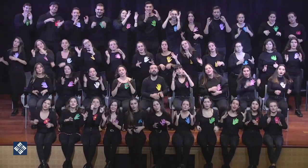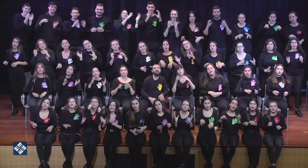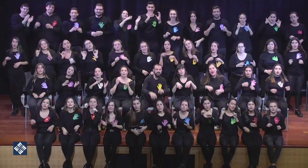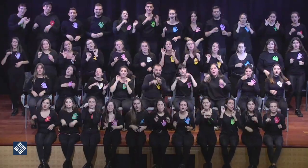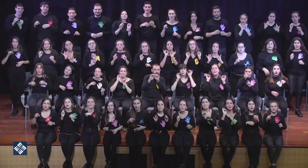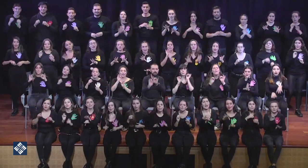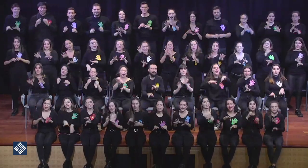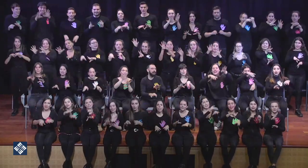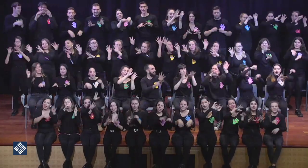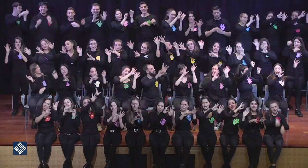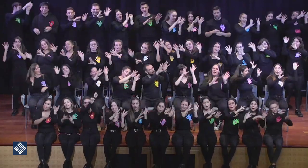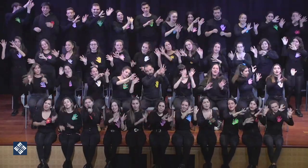Magia cuando